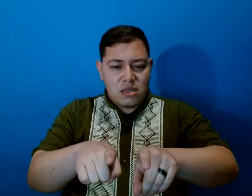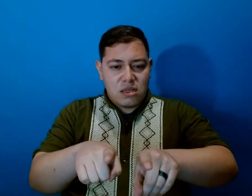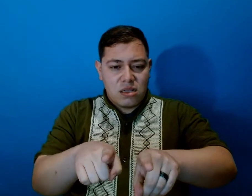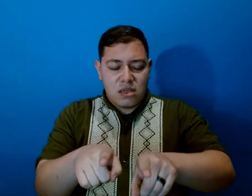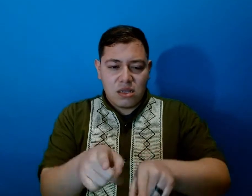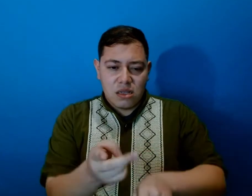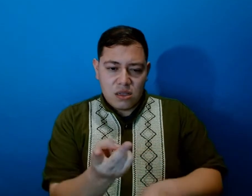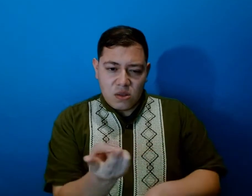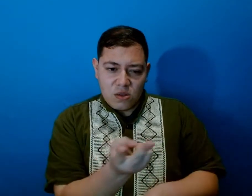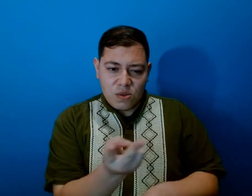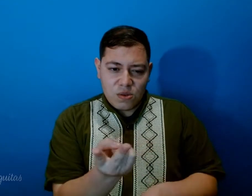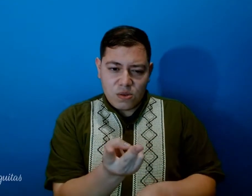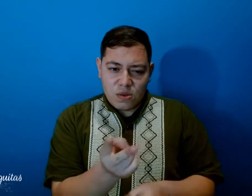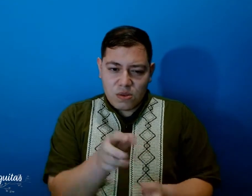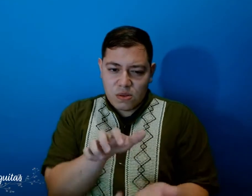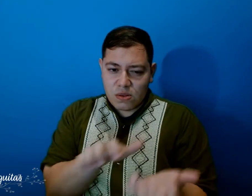Dos oruguitas